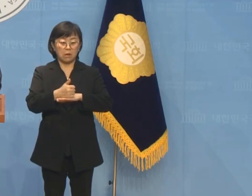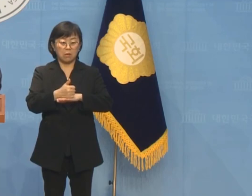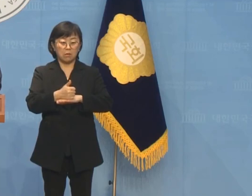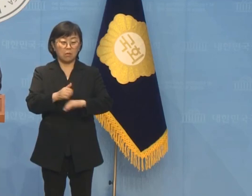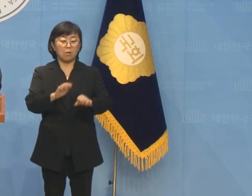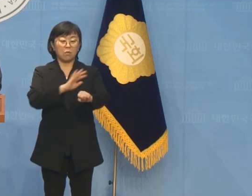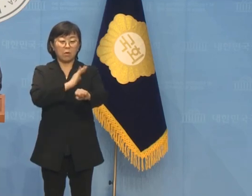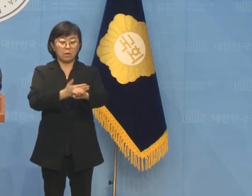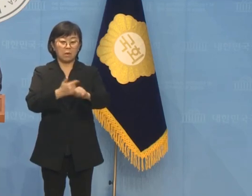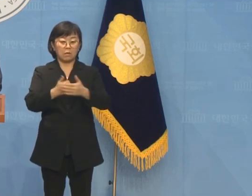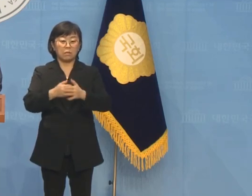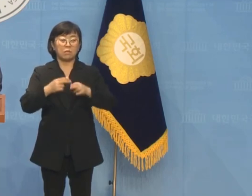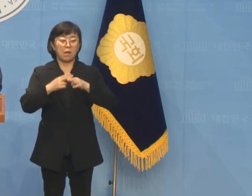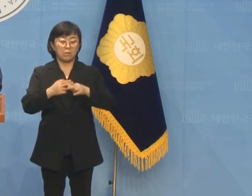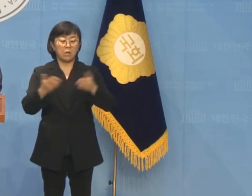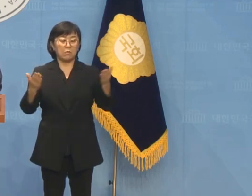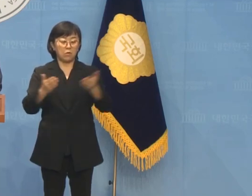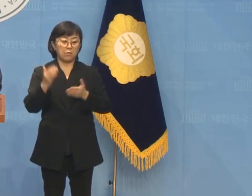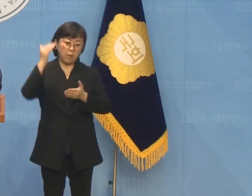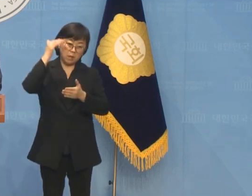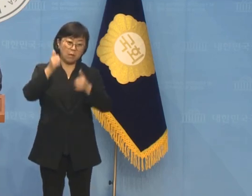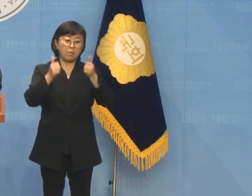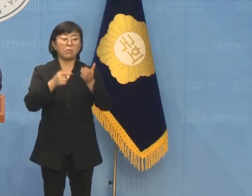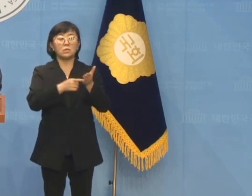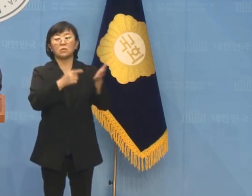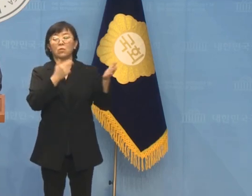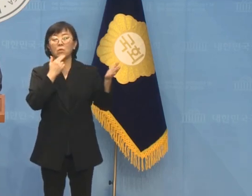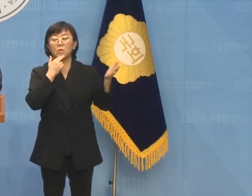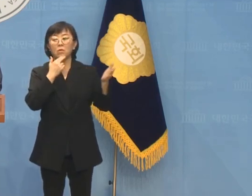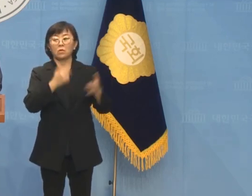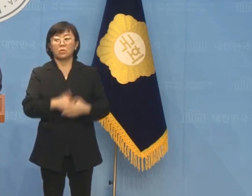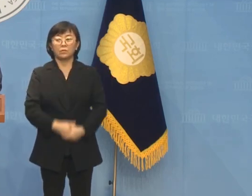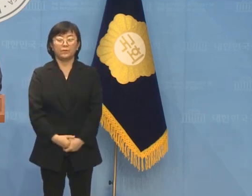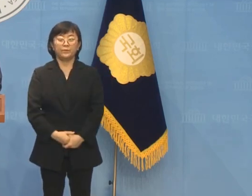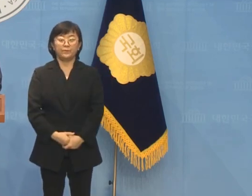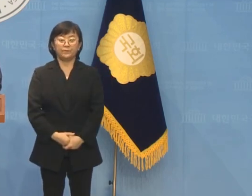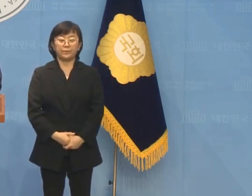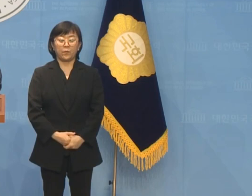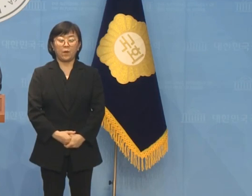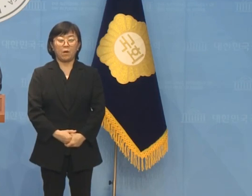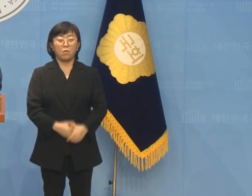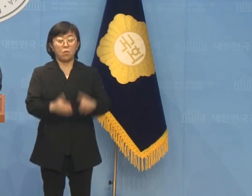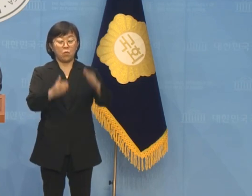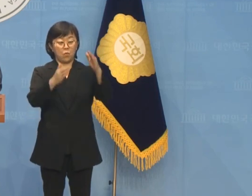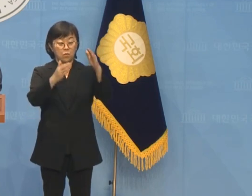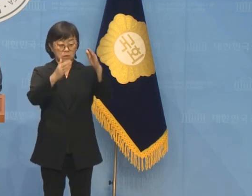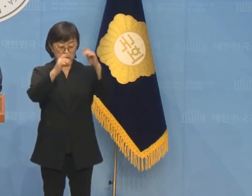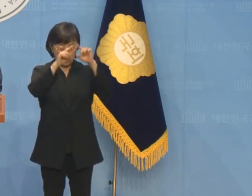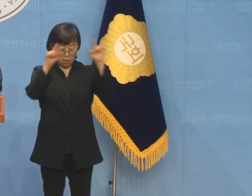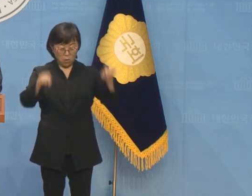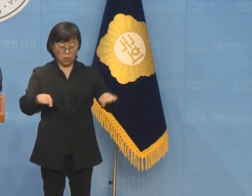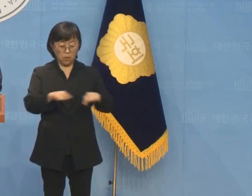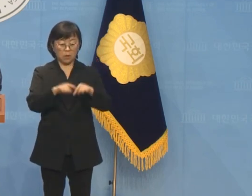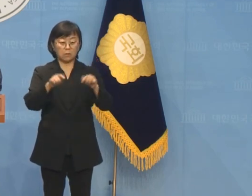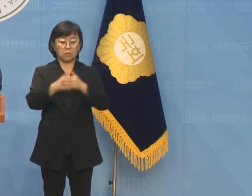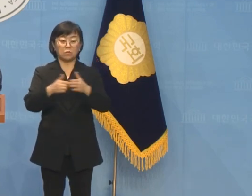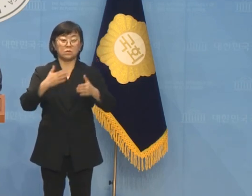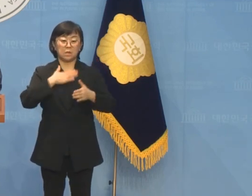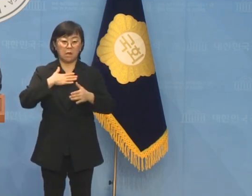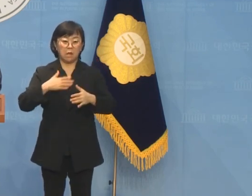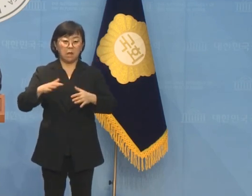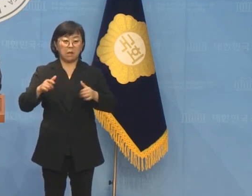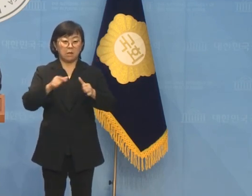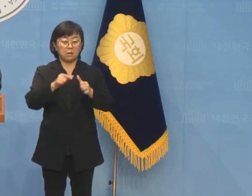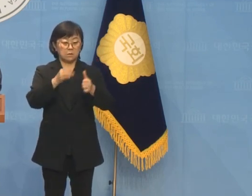업무방해는 기소조차 되지 않았습니다. 공소장 그 어디에도 김성태가 최용을